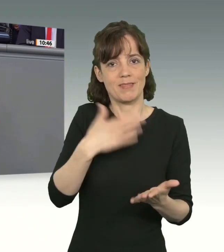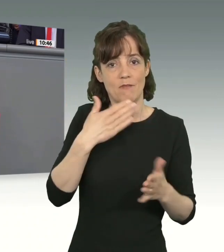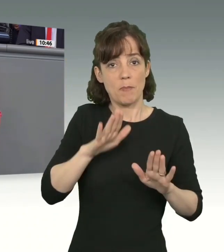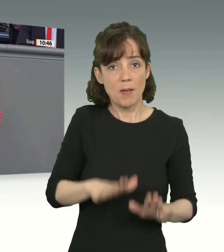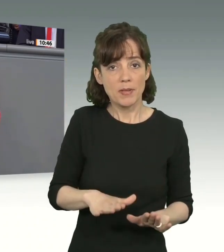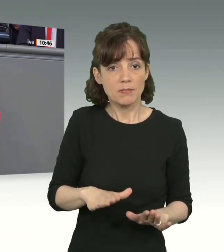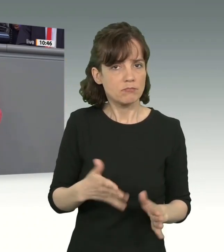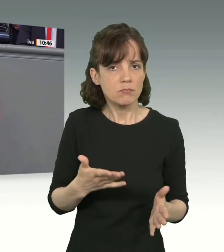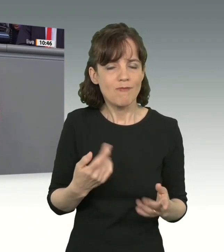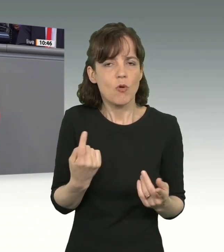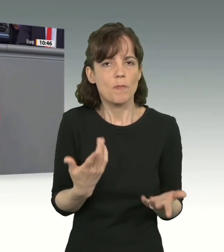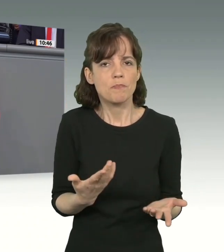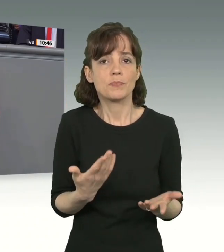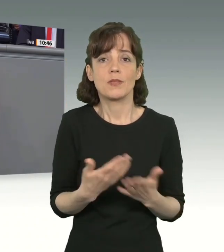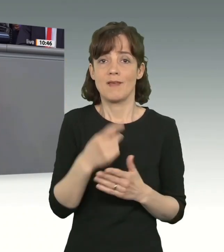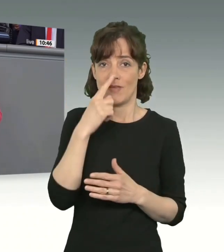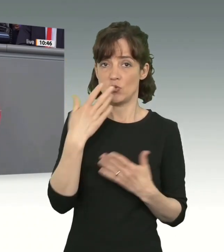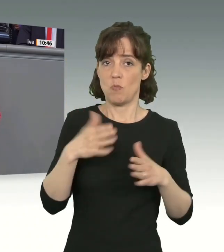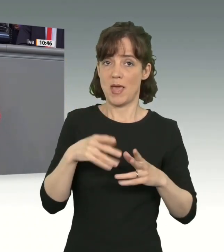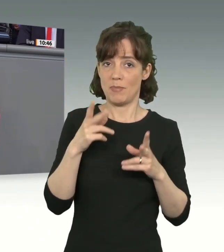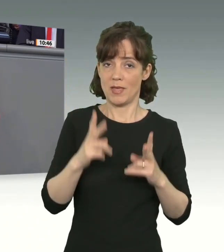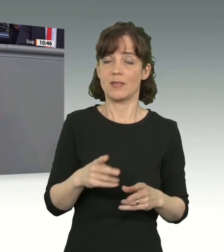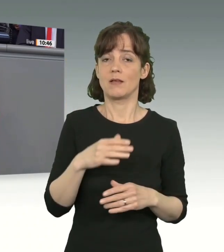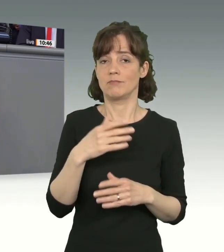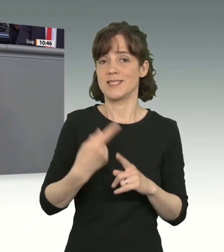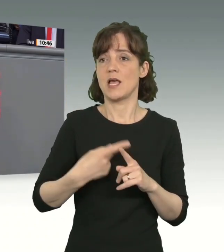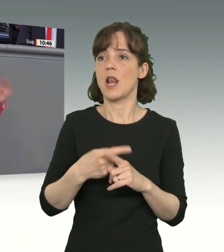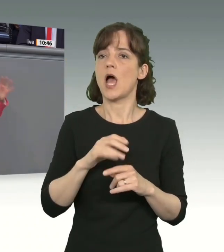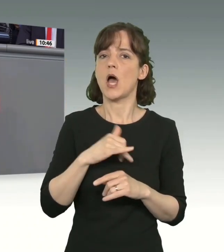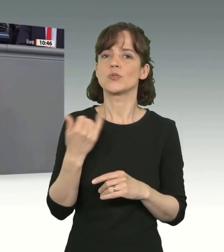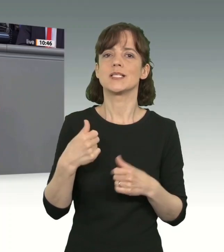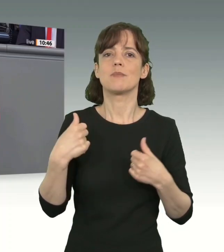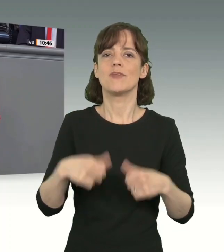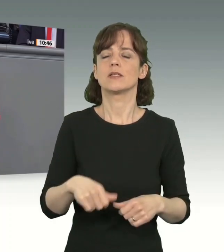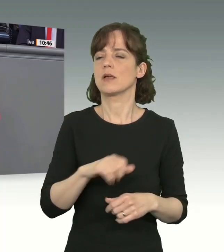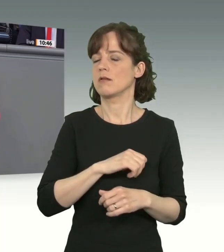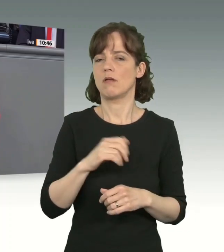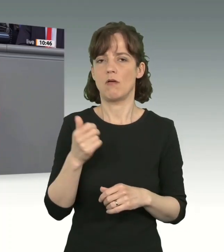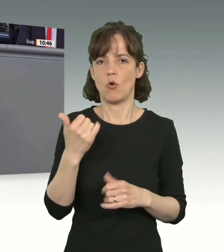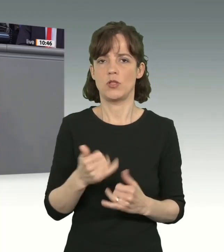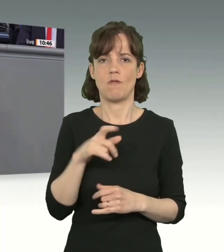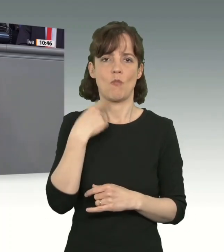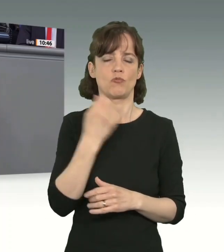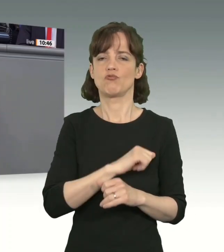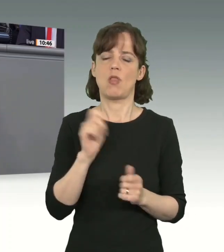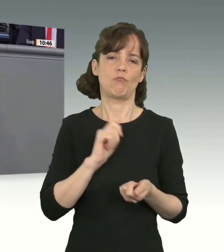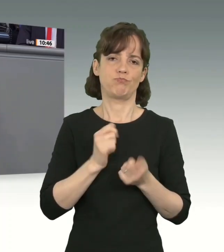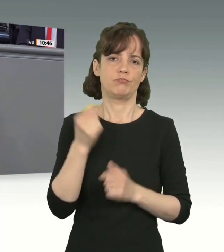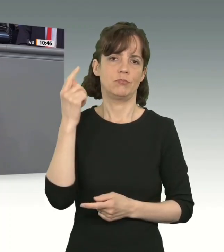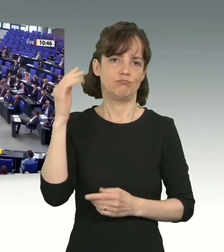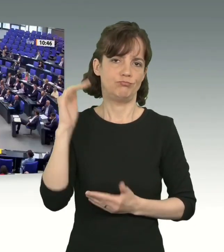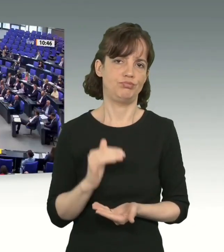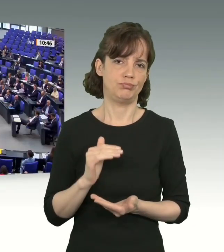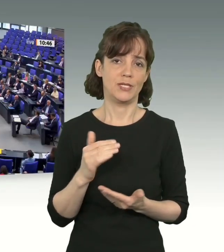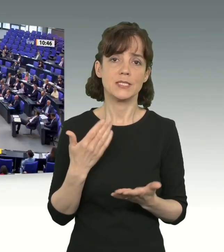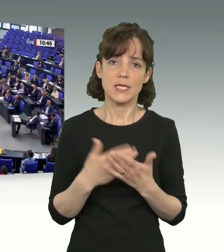kritisierte Zahl der Ausreisepflichtigen auf einen Schlag reduziert werden. Darüber müssen wir hier mal sprechen. Und deshalb setze